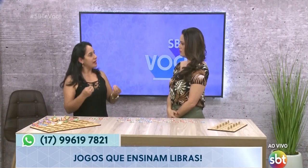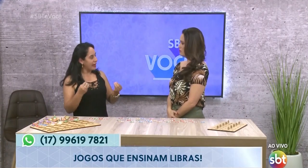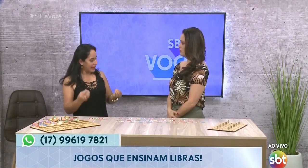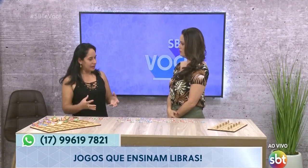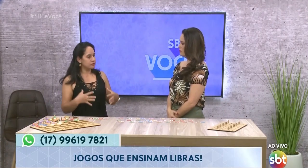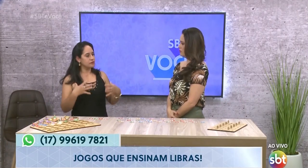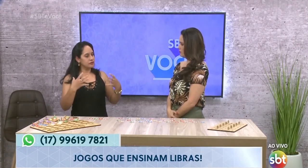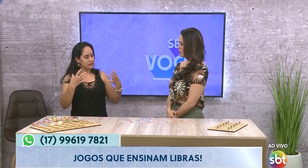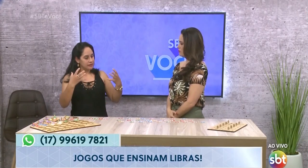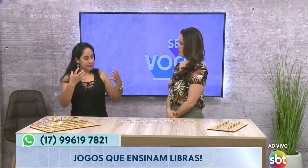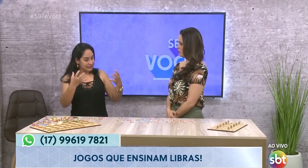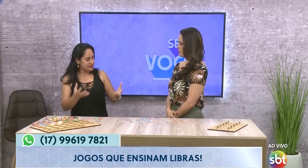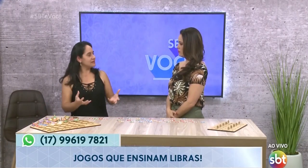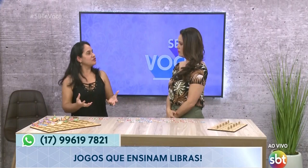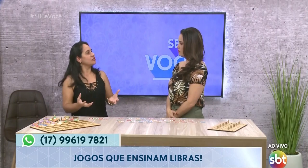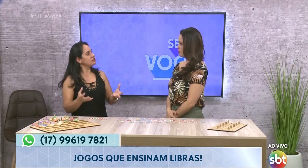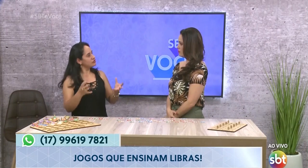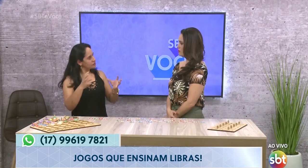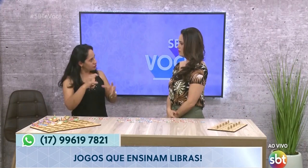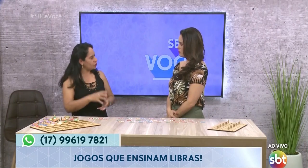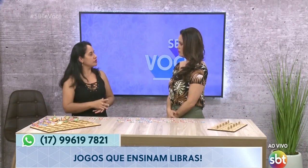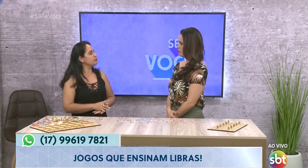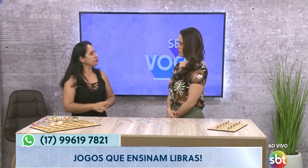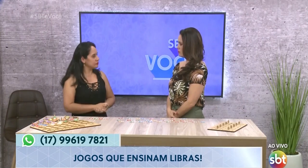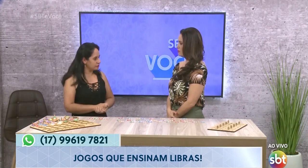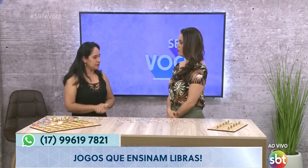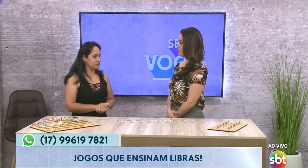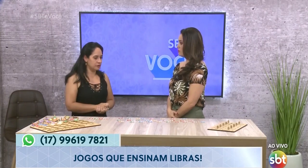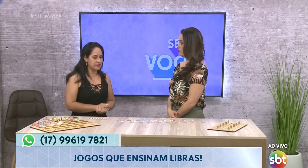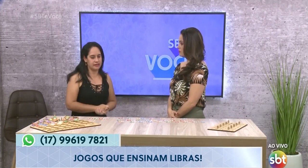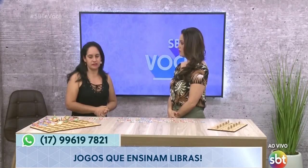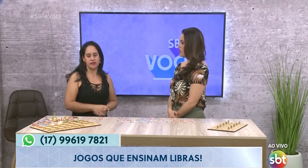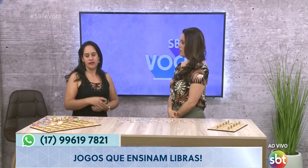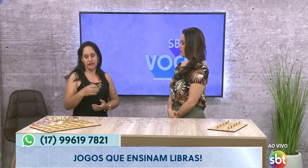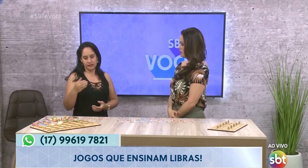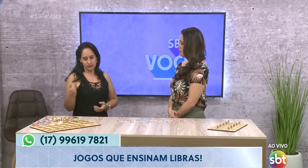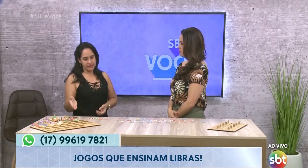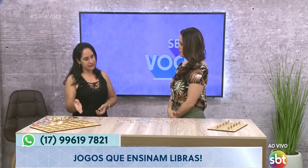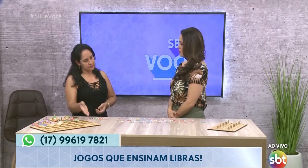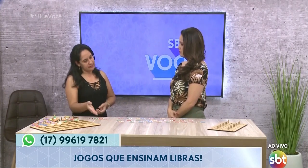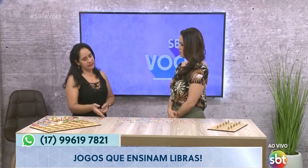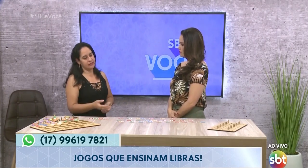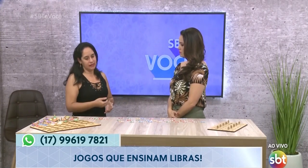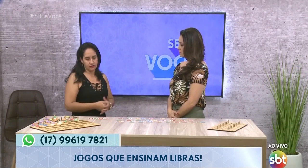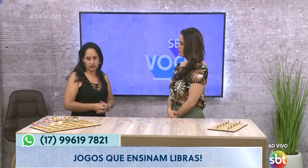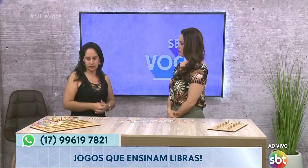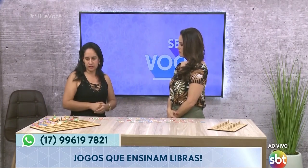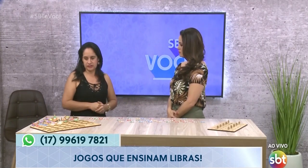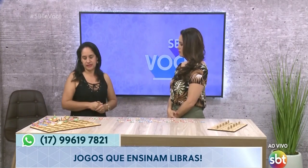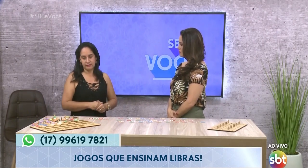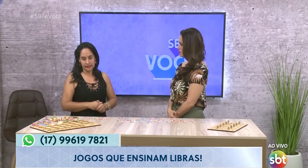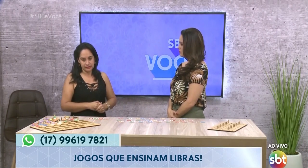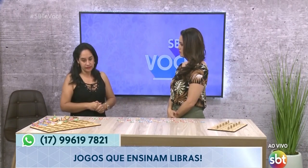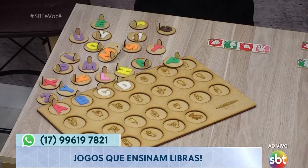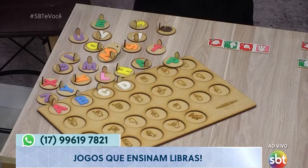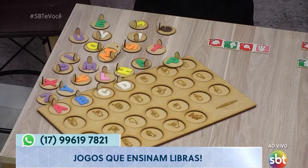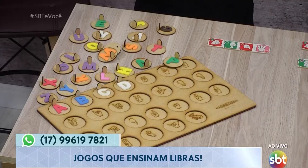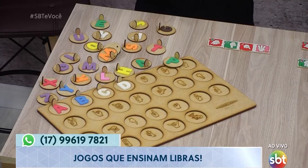aptos, desejantes de contribuir com esse processo. Então, esse material que nós trabalhamos, eu